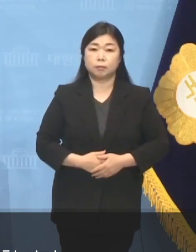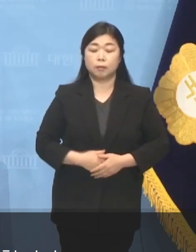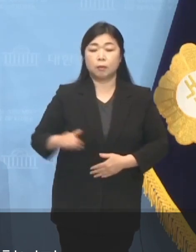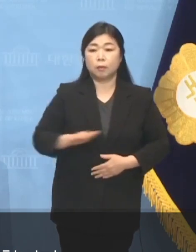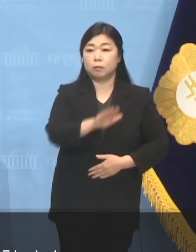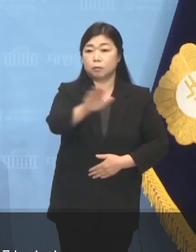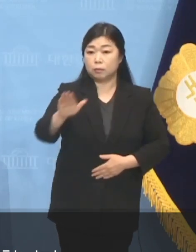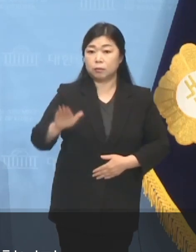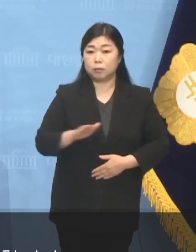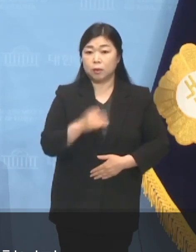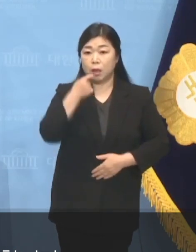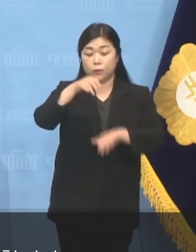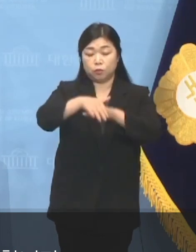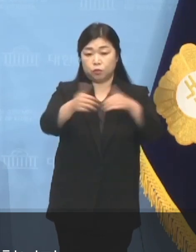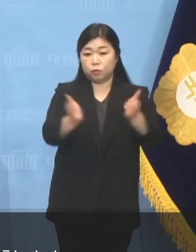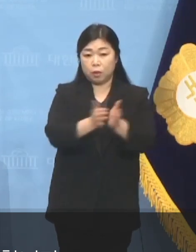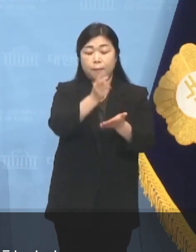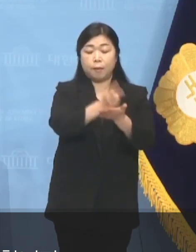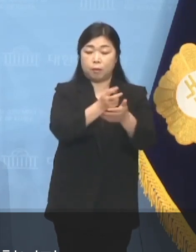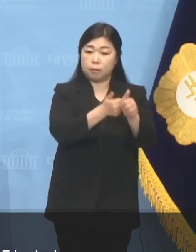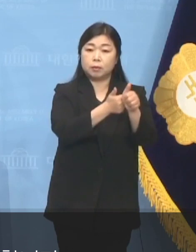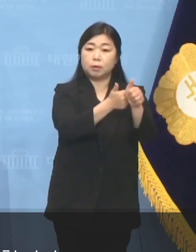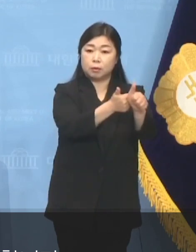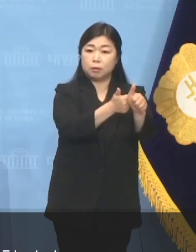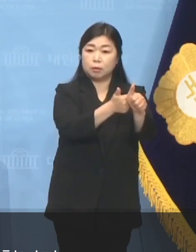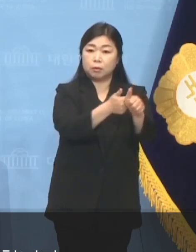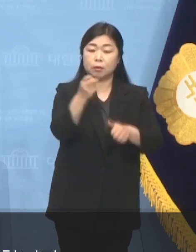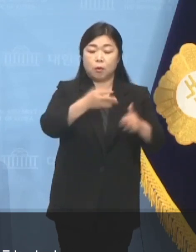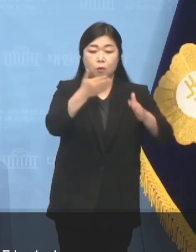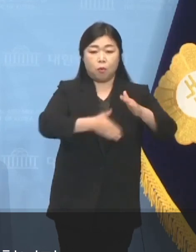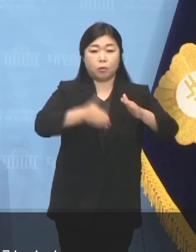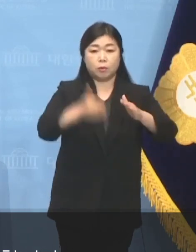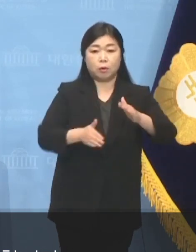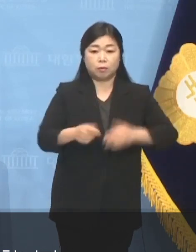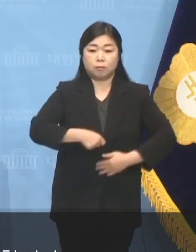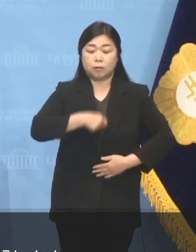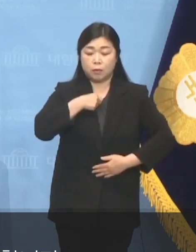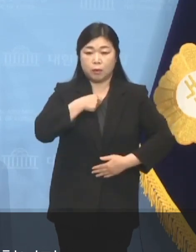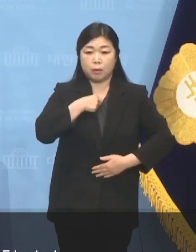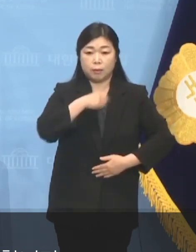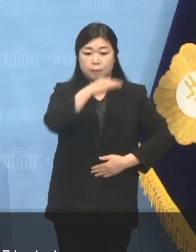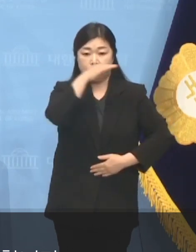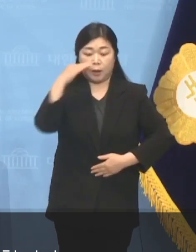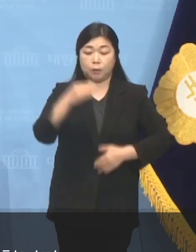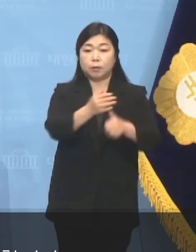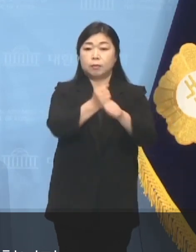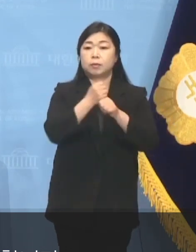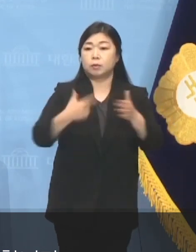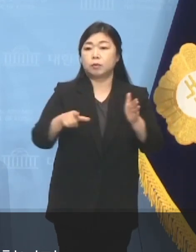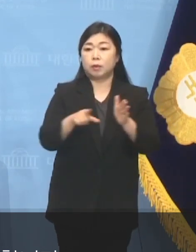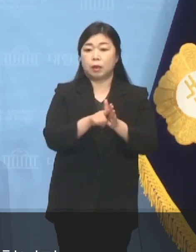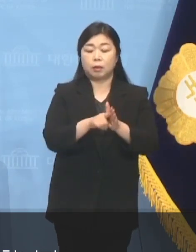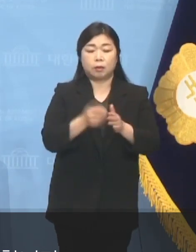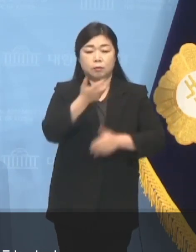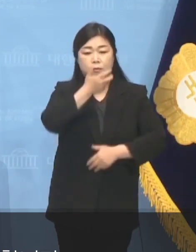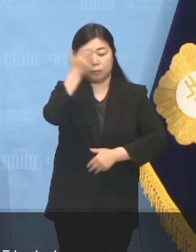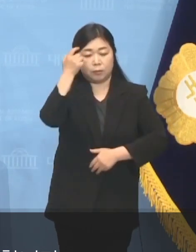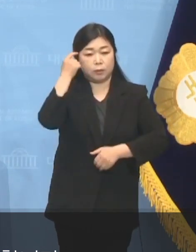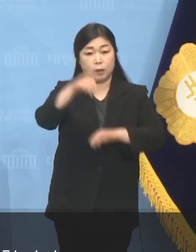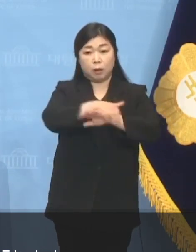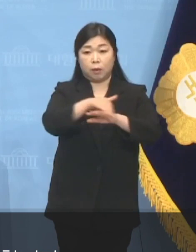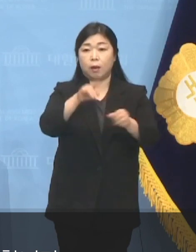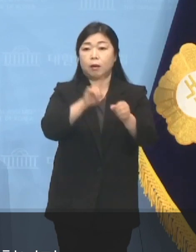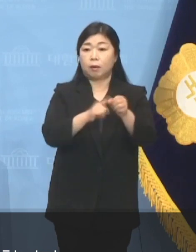우리는 민주주의와 법치 공정과 정의를 바로 세우겠다는 같은 꿈을 위해